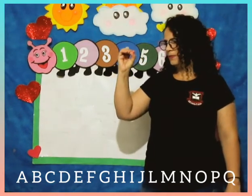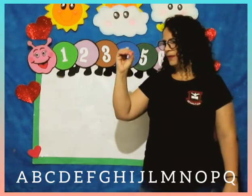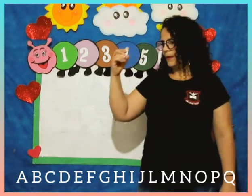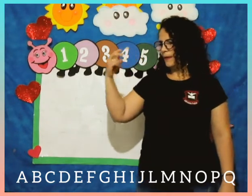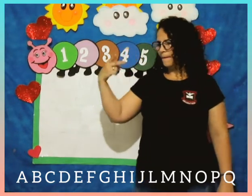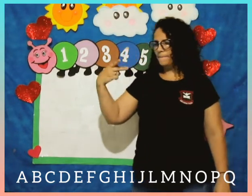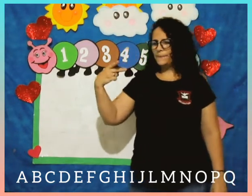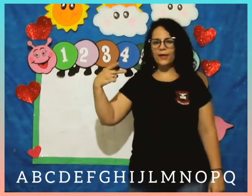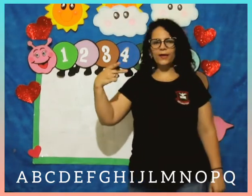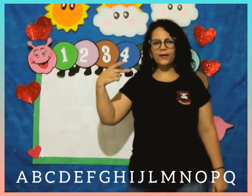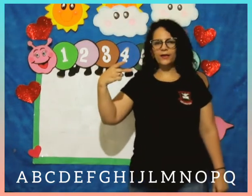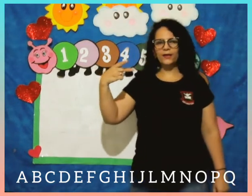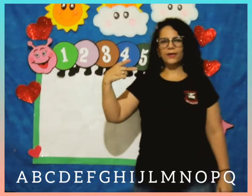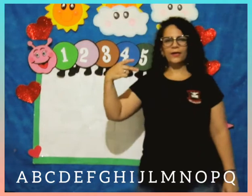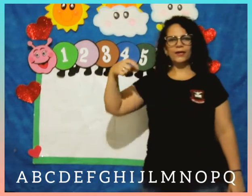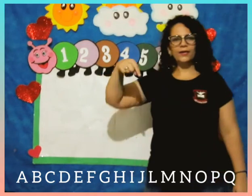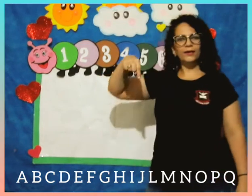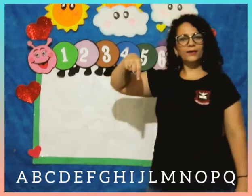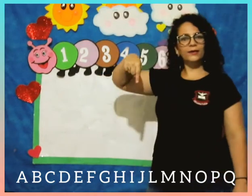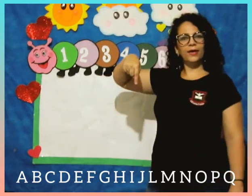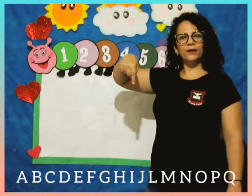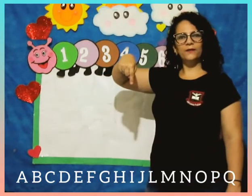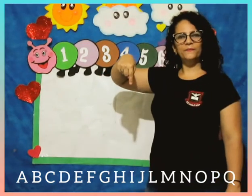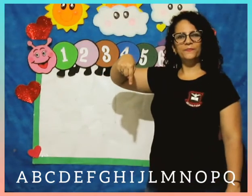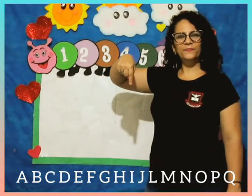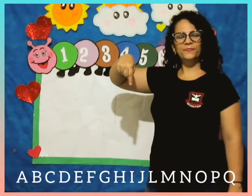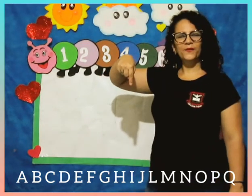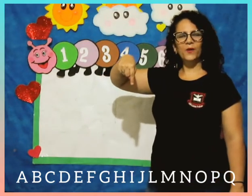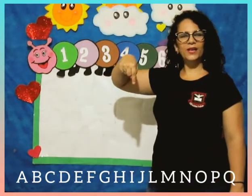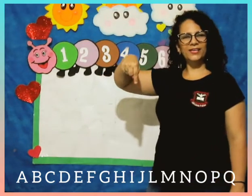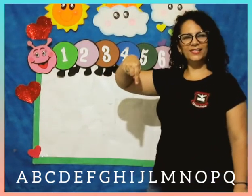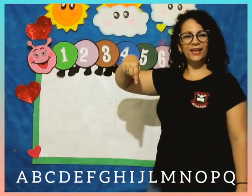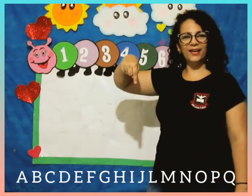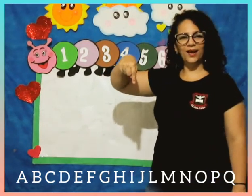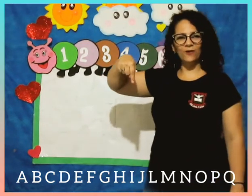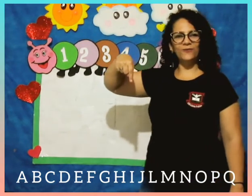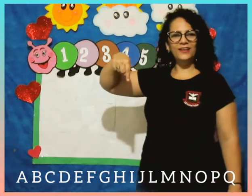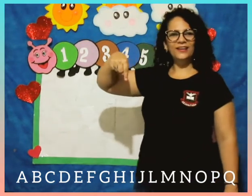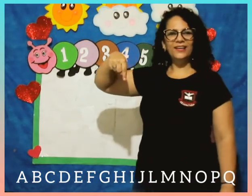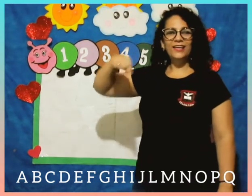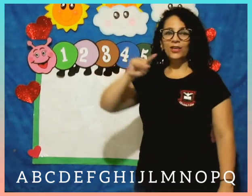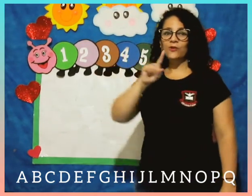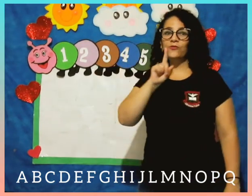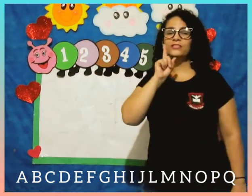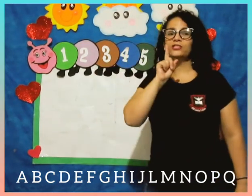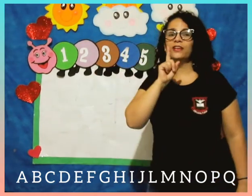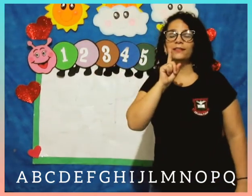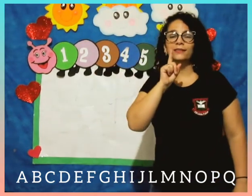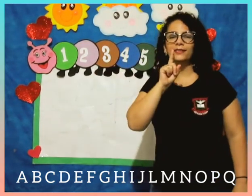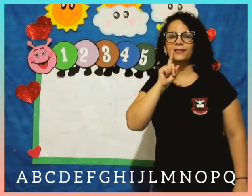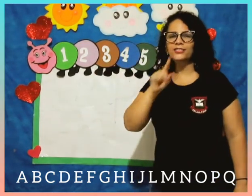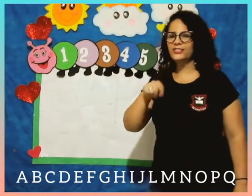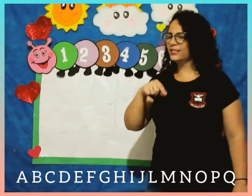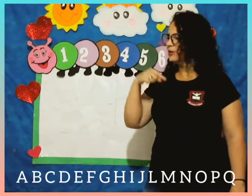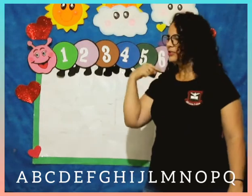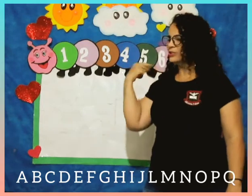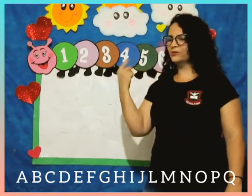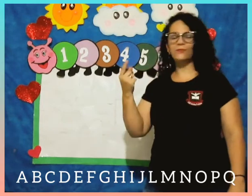P, Q. Olha que legal, eu fiz as letrinhas que nós estudamos